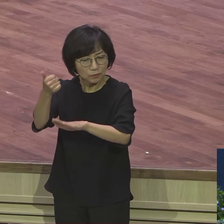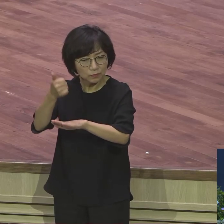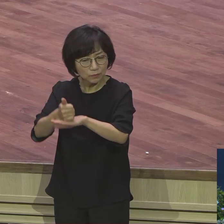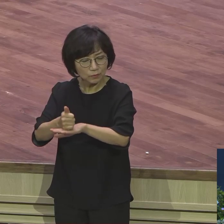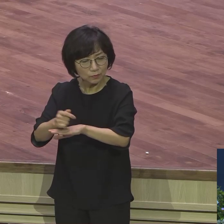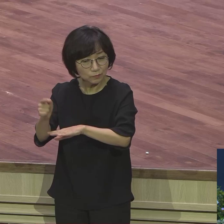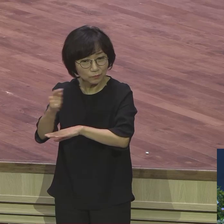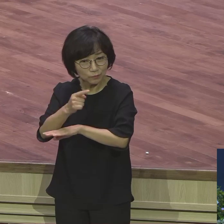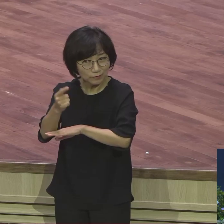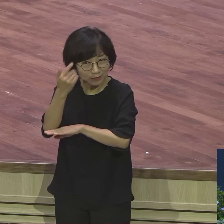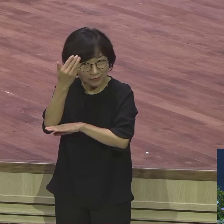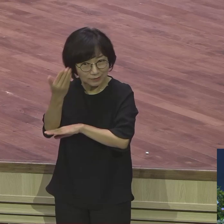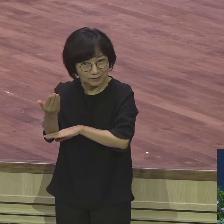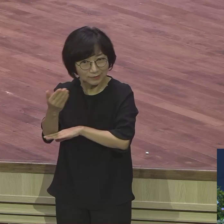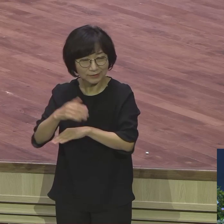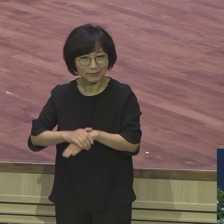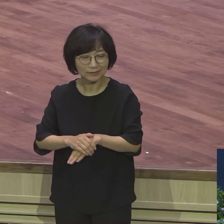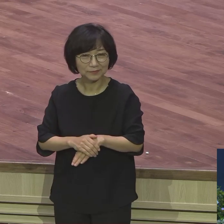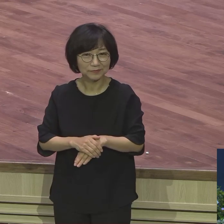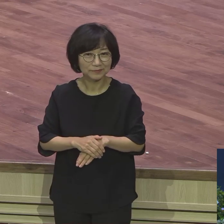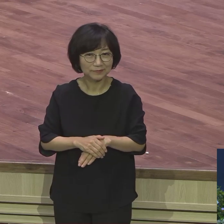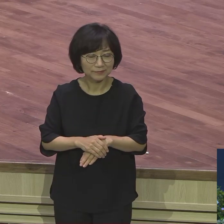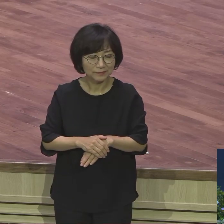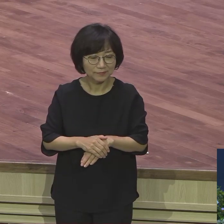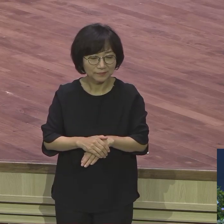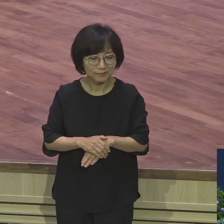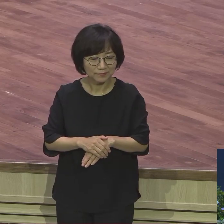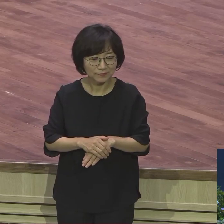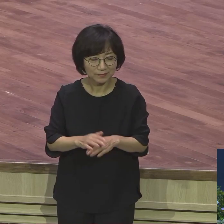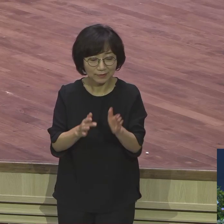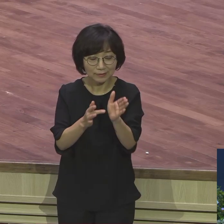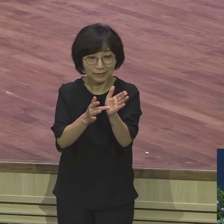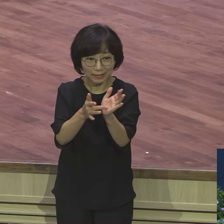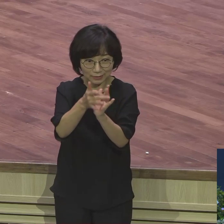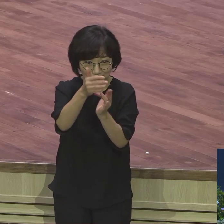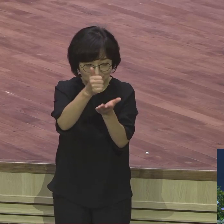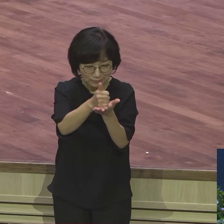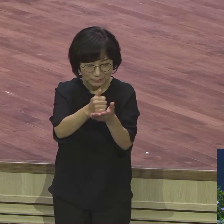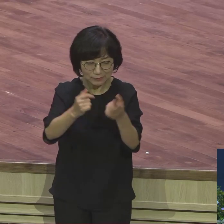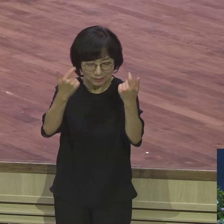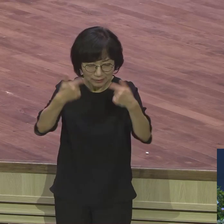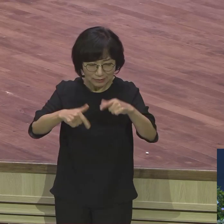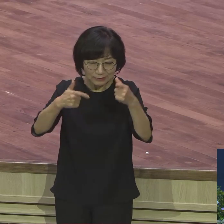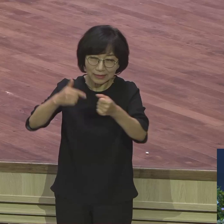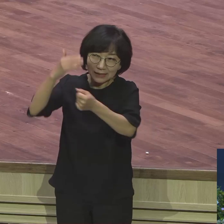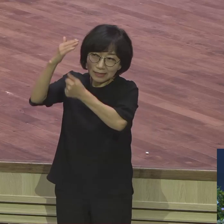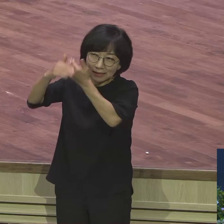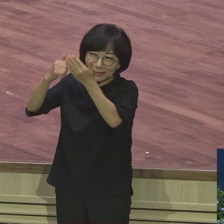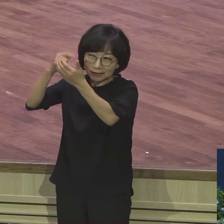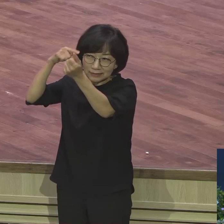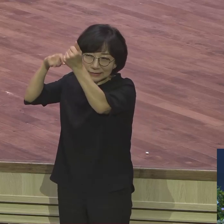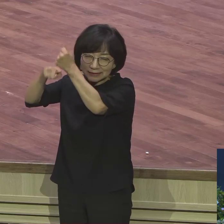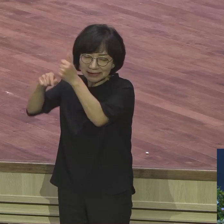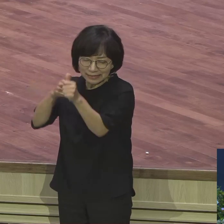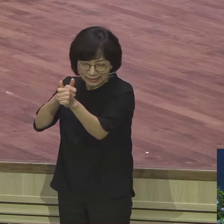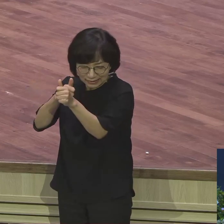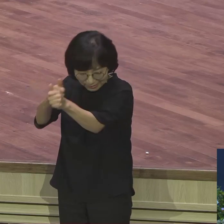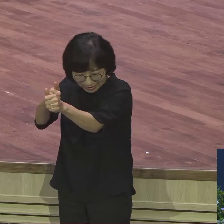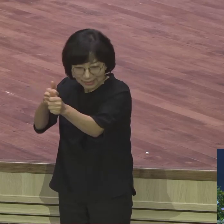사회에서 성공했냐 하나님의 뜻대로 하셨다라는 것입니다 하나님의 뜻대로 예수님의